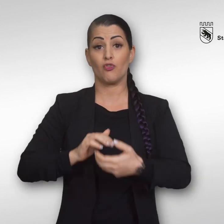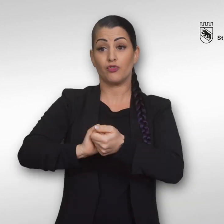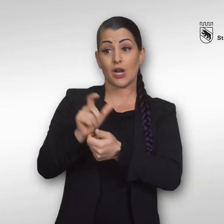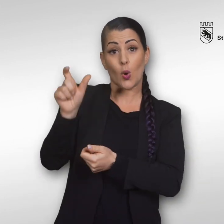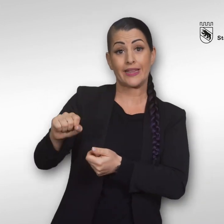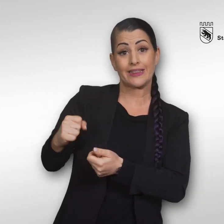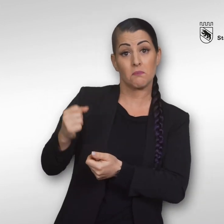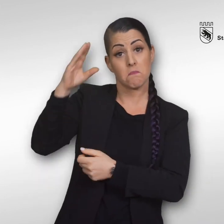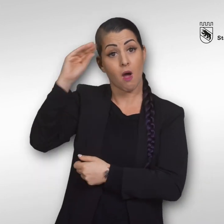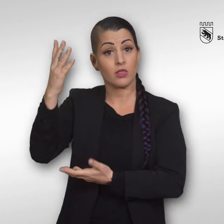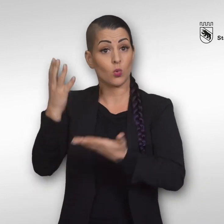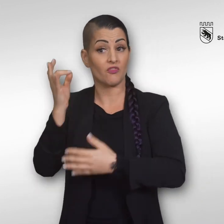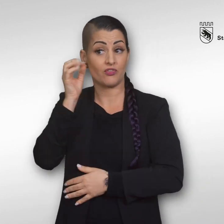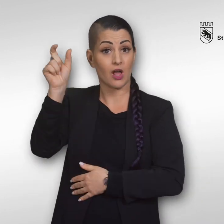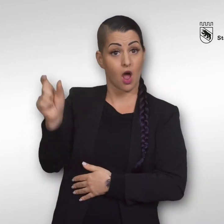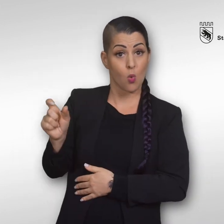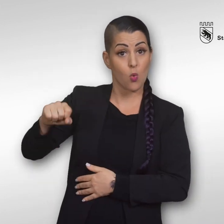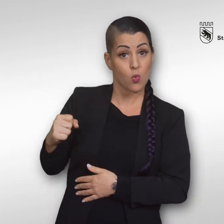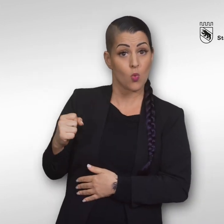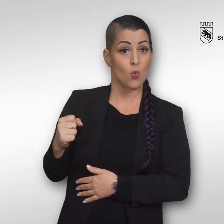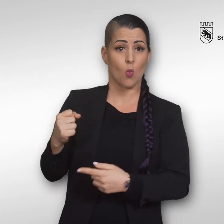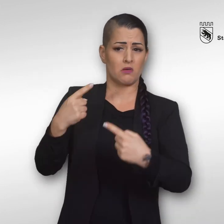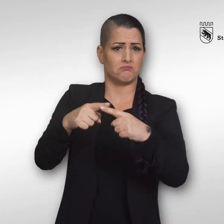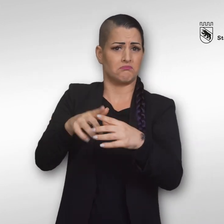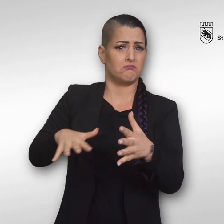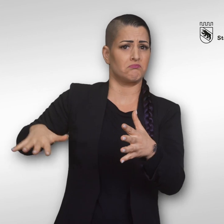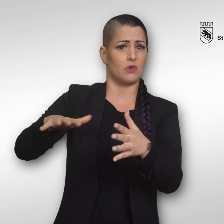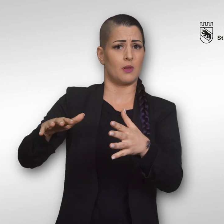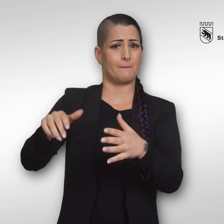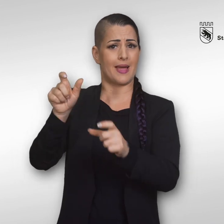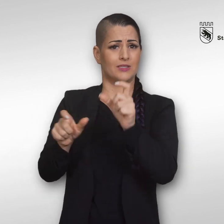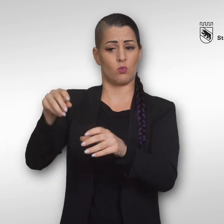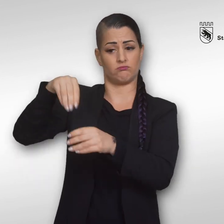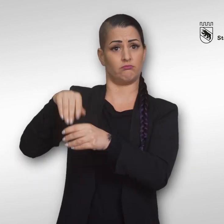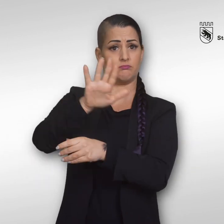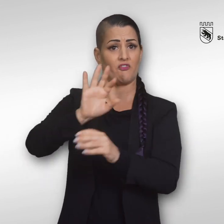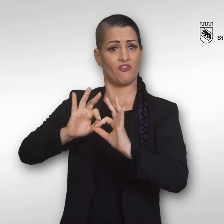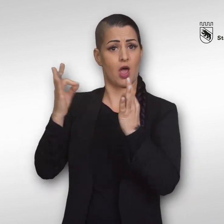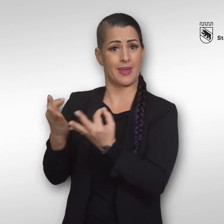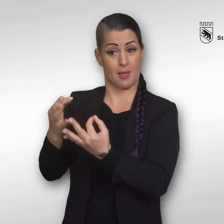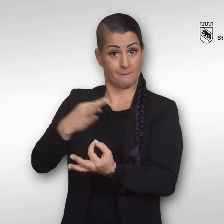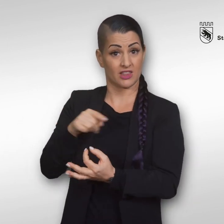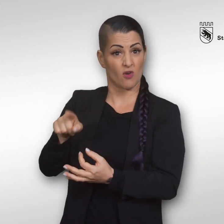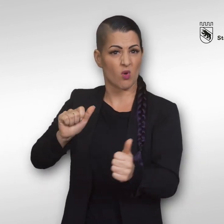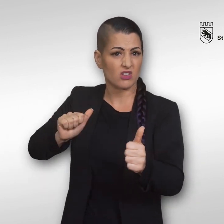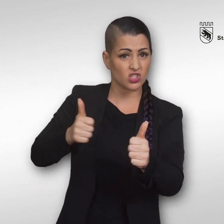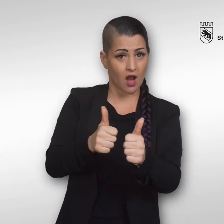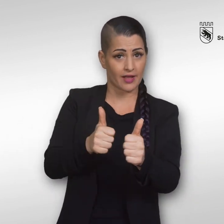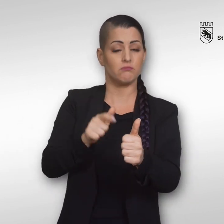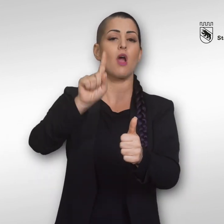Ist ein Freund, eine Freundin oder eines Ihrer Familienmitglieder von Stalking betroffen? Dann können Sie sich